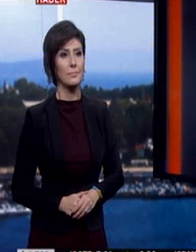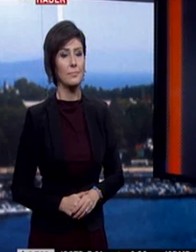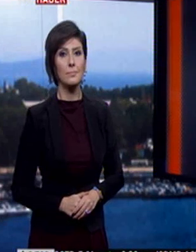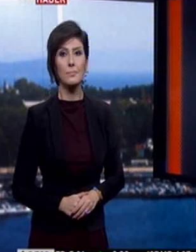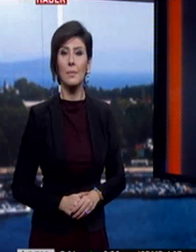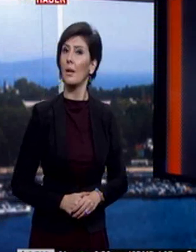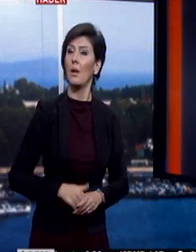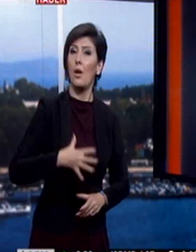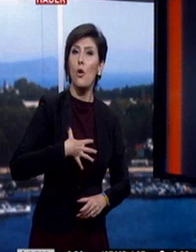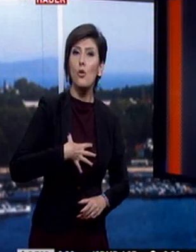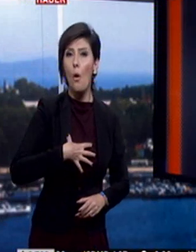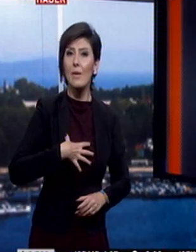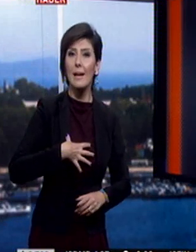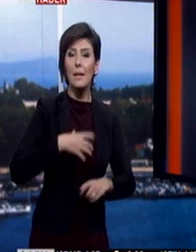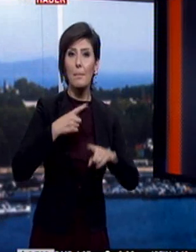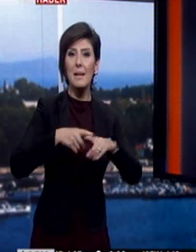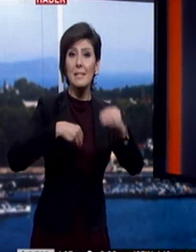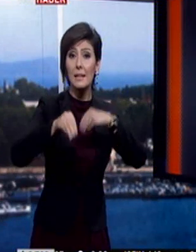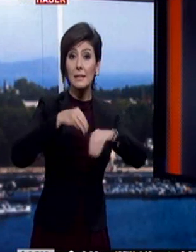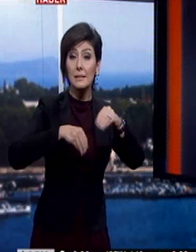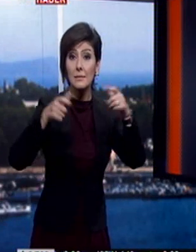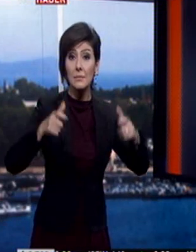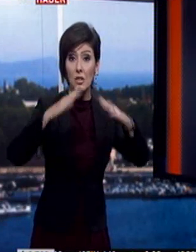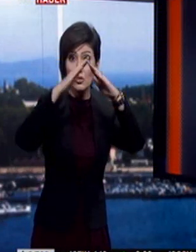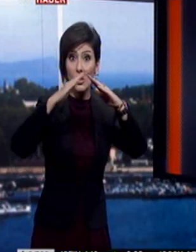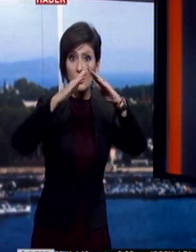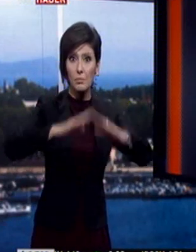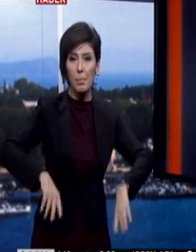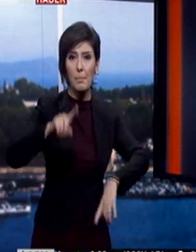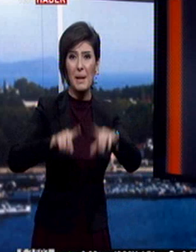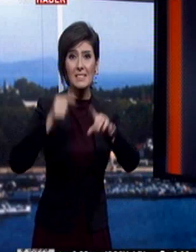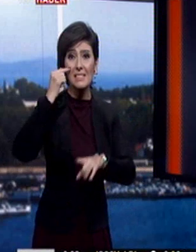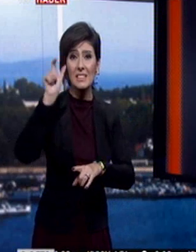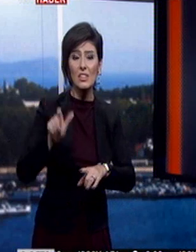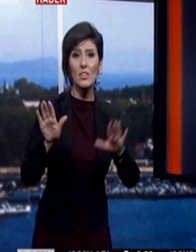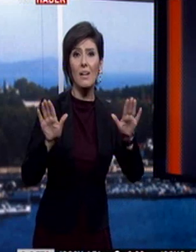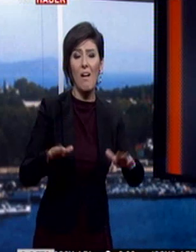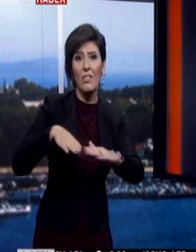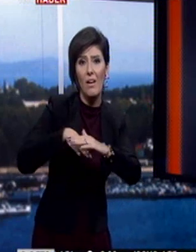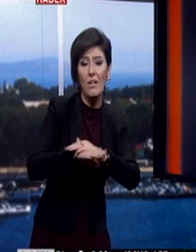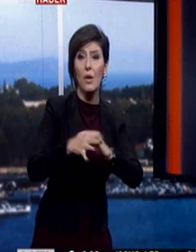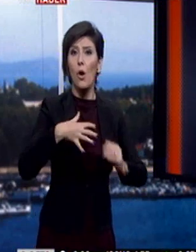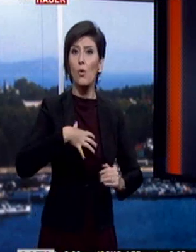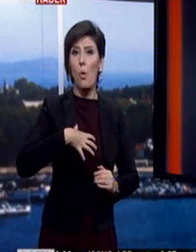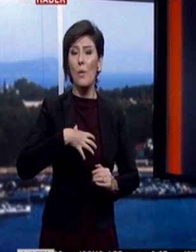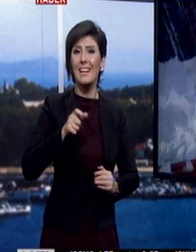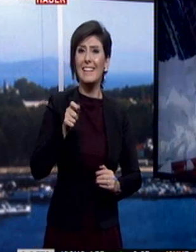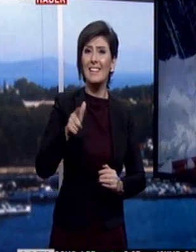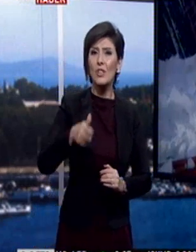Konya'da pazar yerinin çatısı çöktü, bazı kişiler enkaz altında kaldı. Konya'nın Akşehir ilçesinde